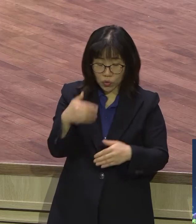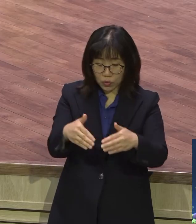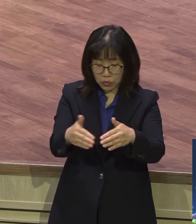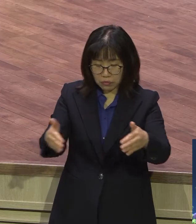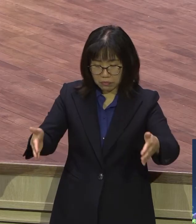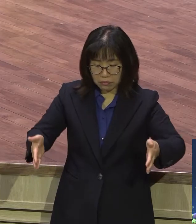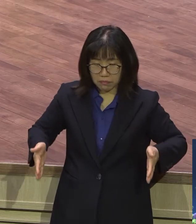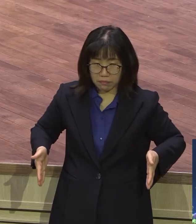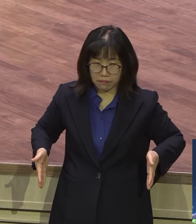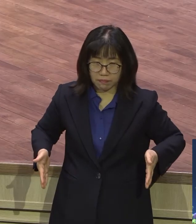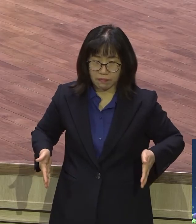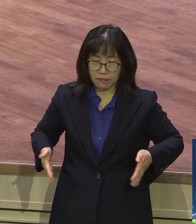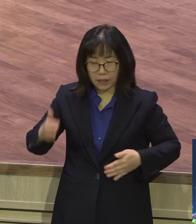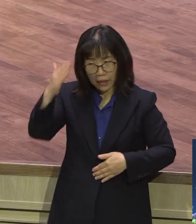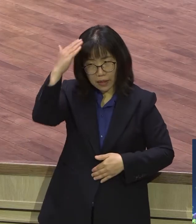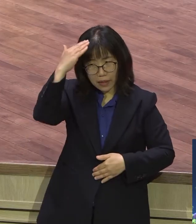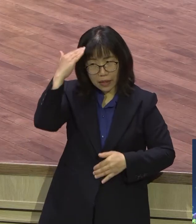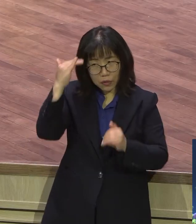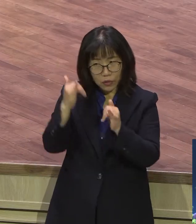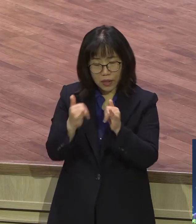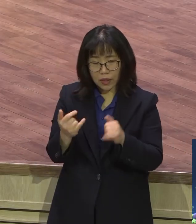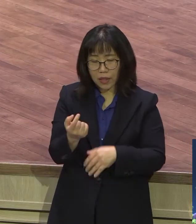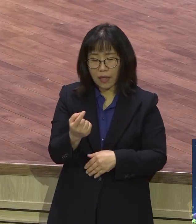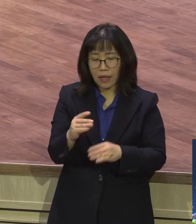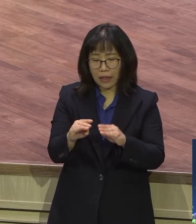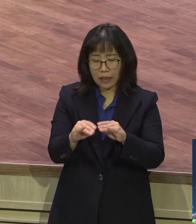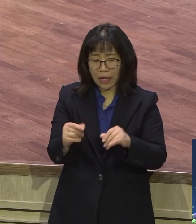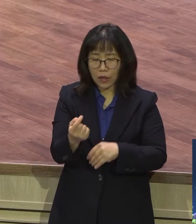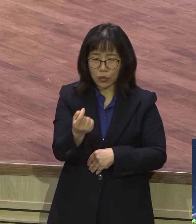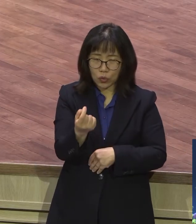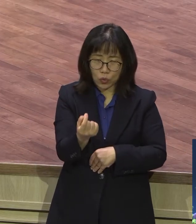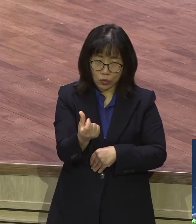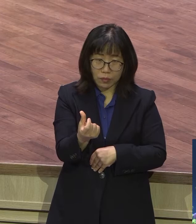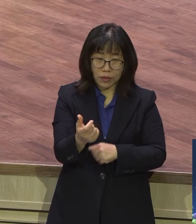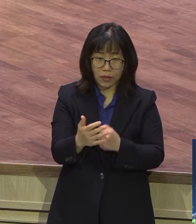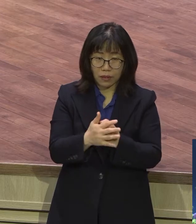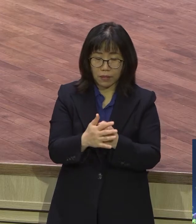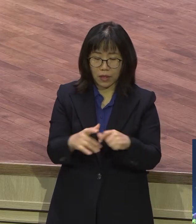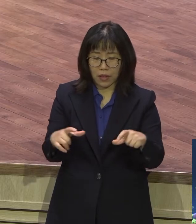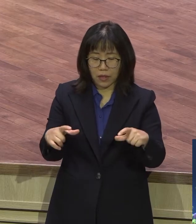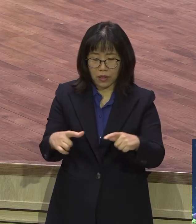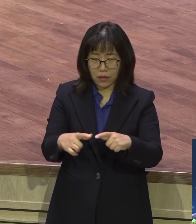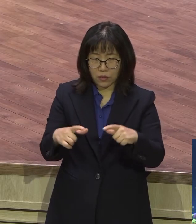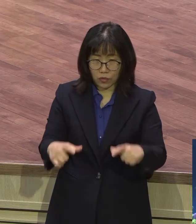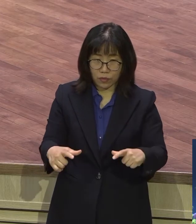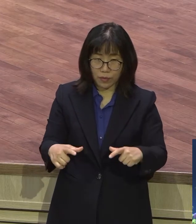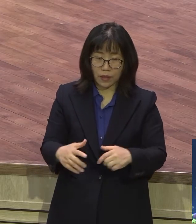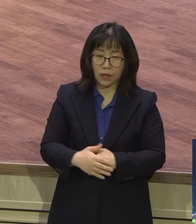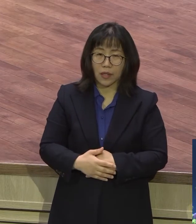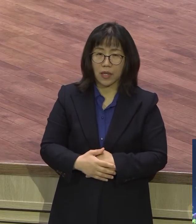한국 사람들이 거의 다 좁은 땅에 살다 보니까 좁은 문화 속에 체면 문화 속에서 눈치만 보고